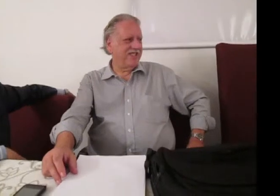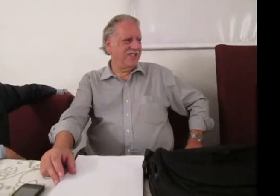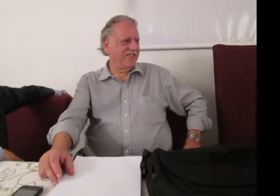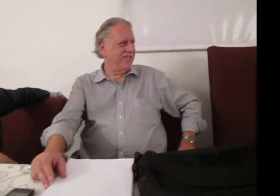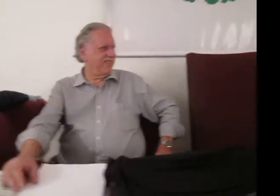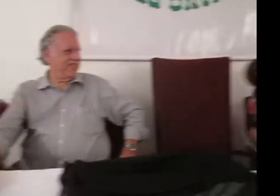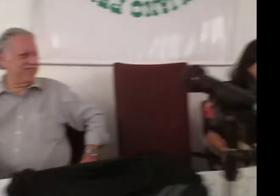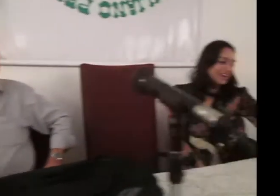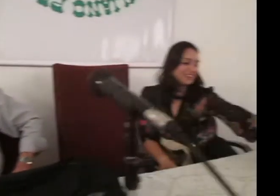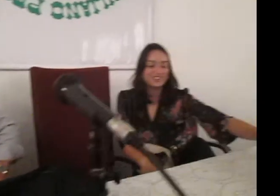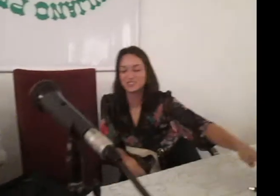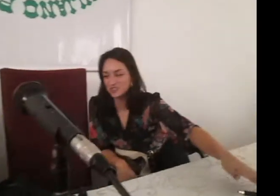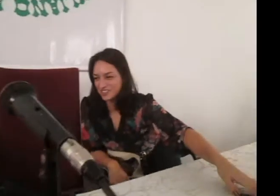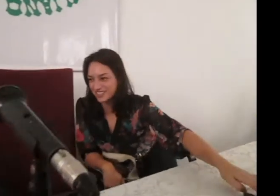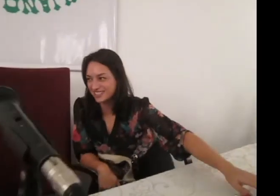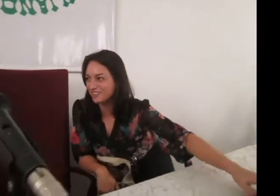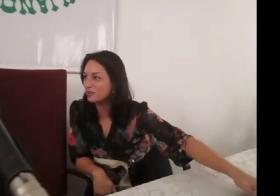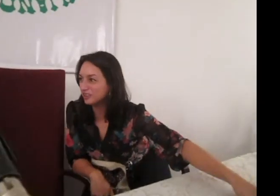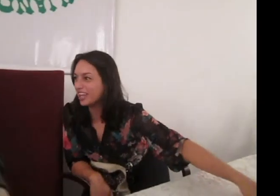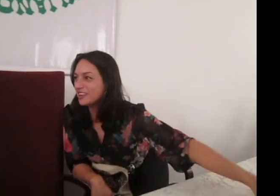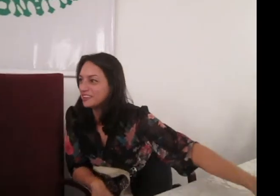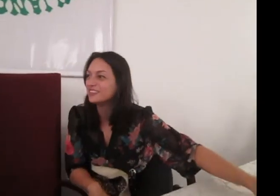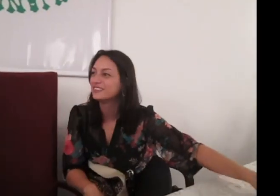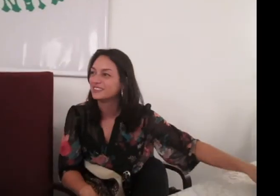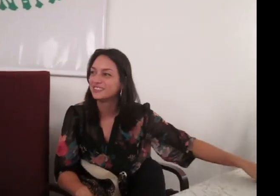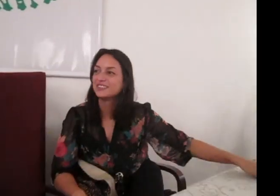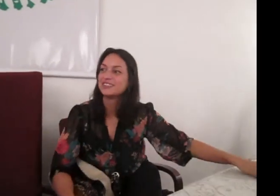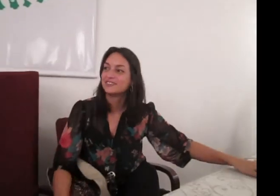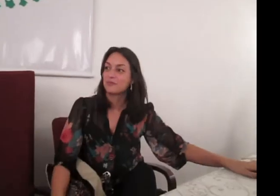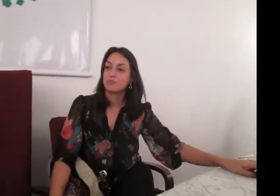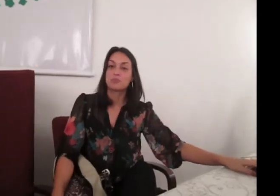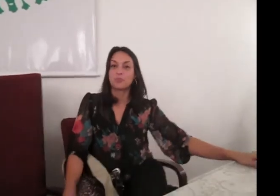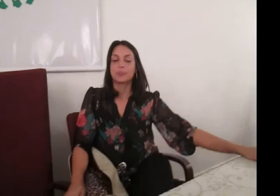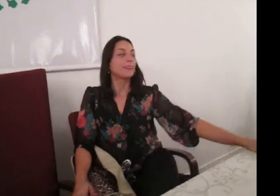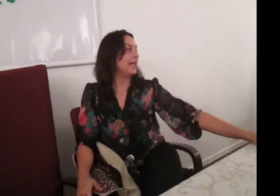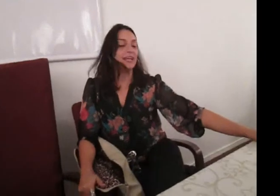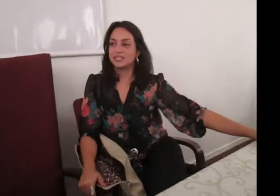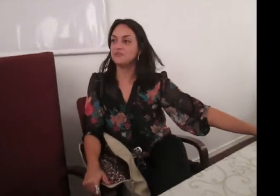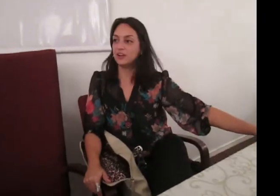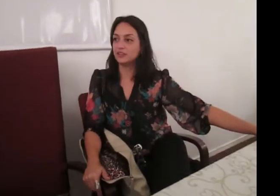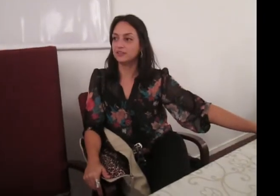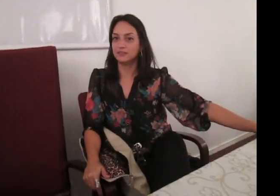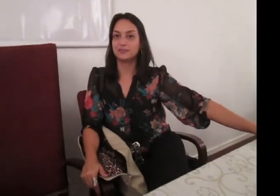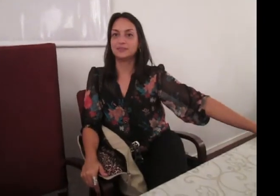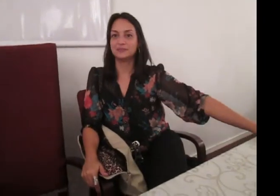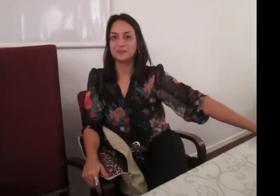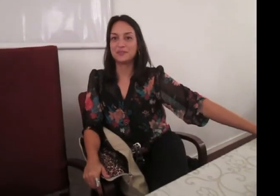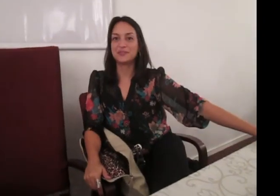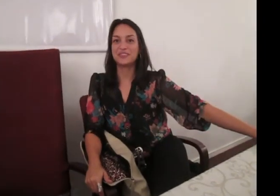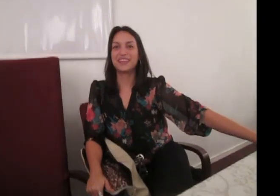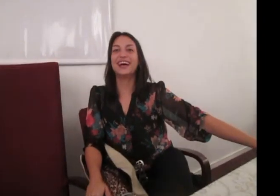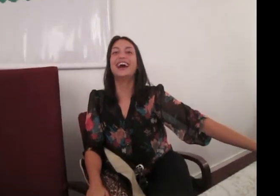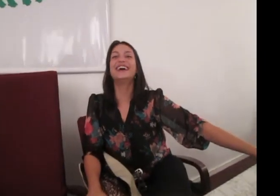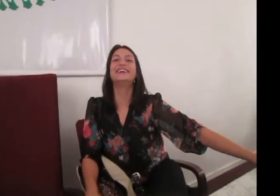E nós temos a engenheira Tosi aqui. Sabia que a engenheira Tosi vai nos ajudar a discutir